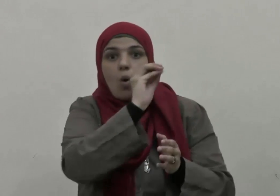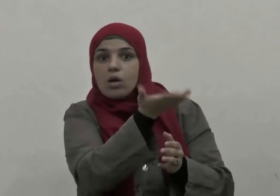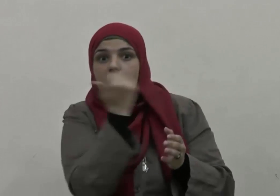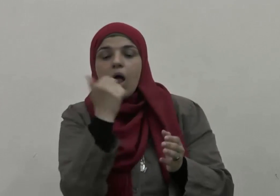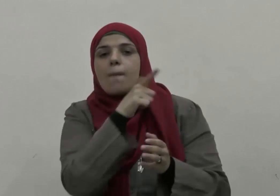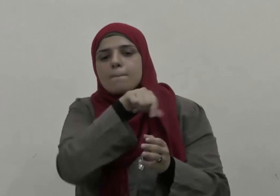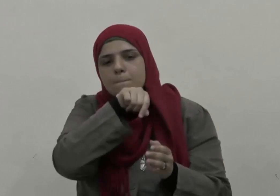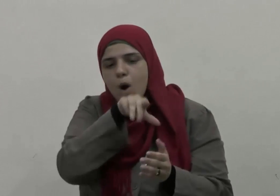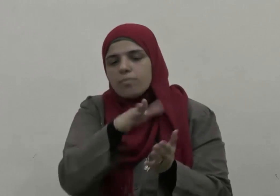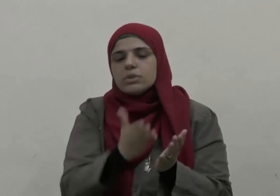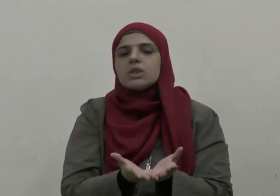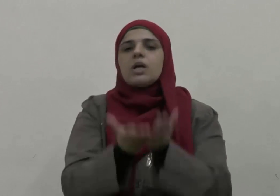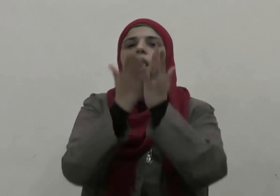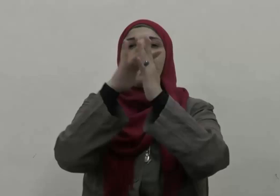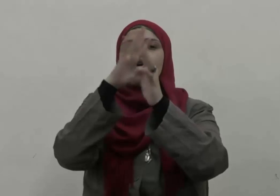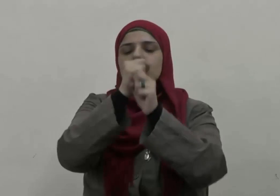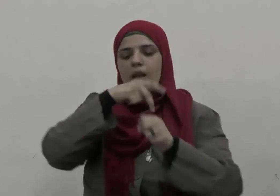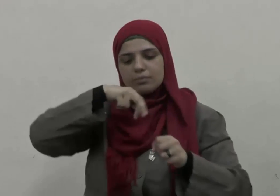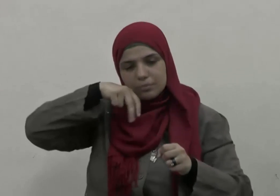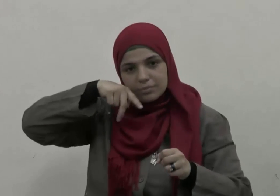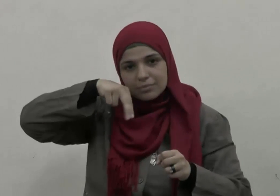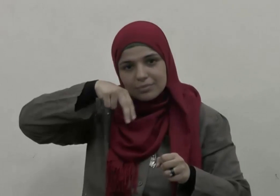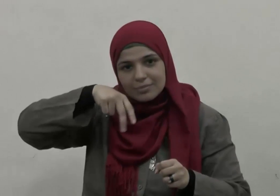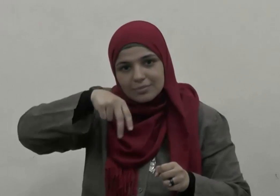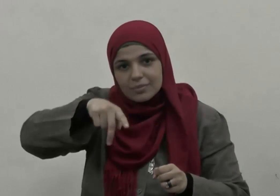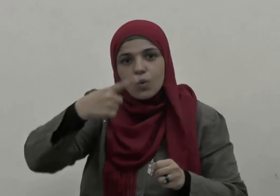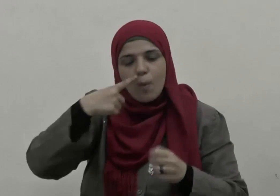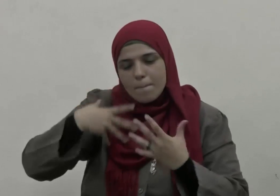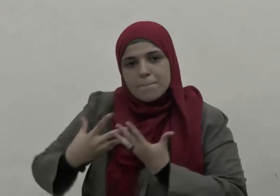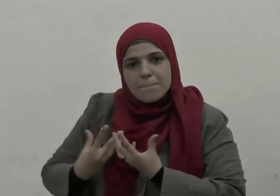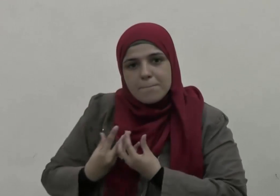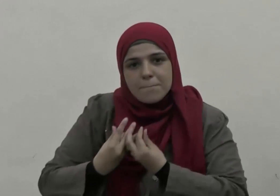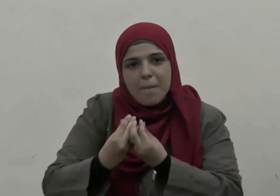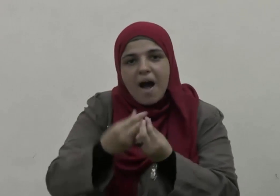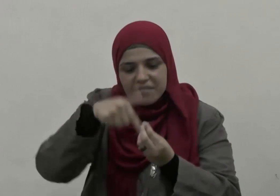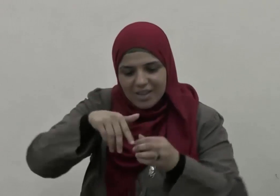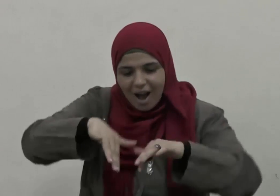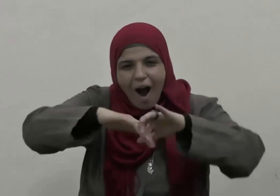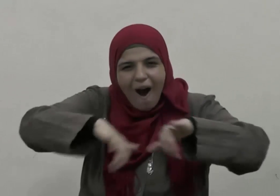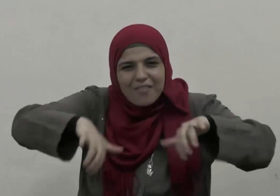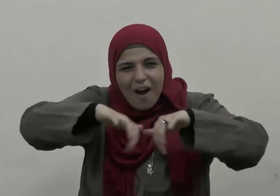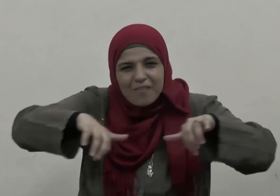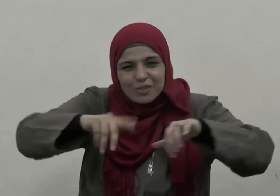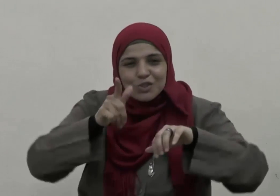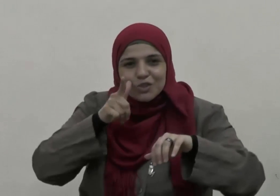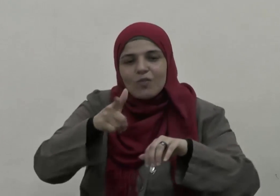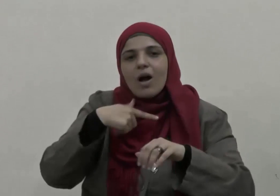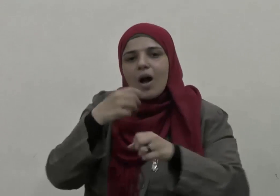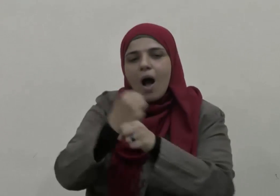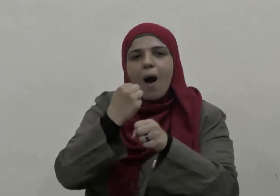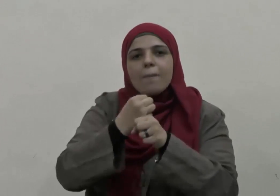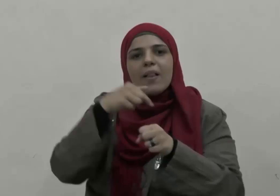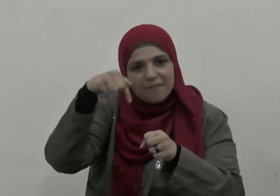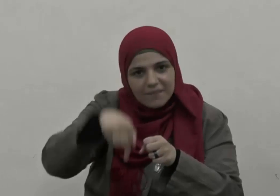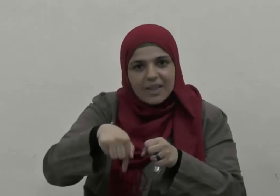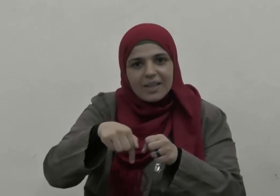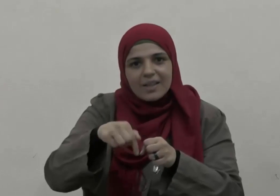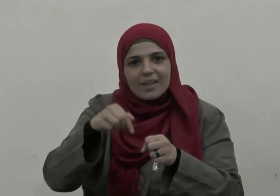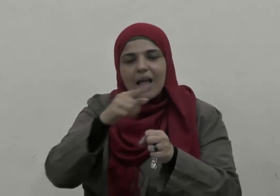فخرج رسول الله صلى الله عليه وسلم معي إليها فجعلنا نقرب